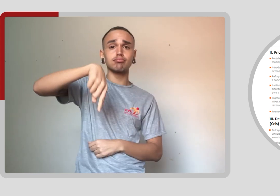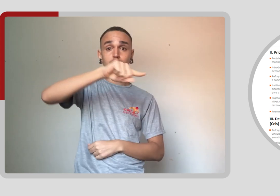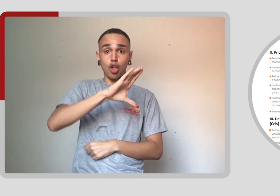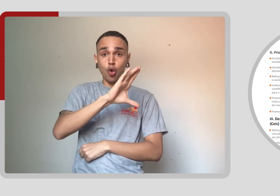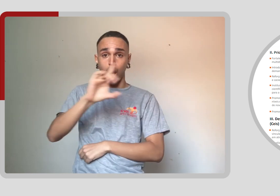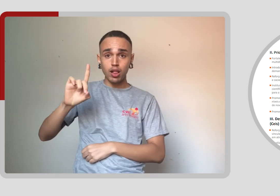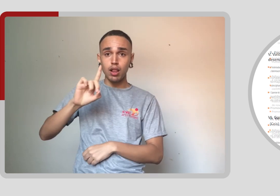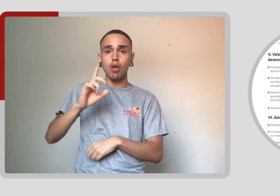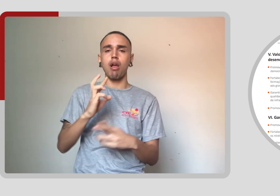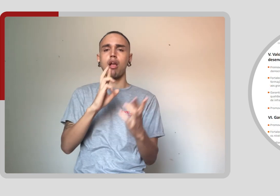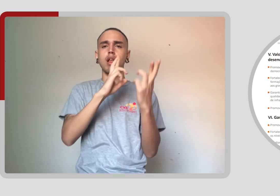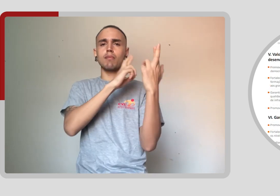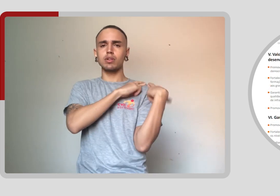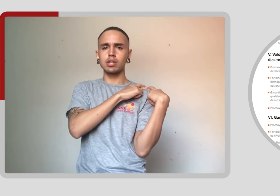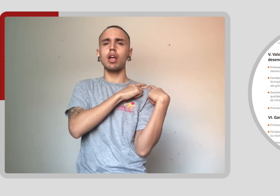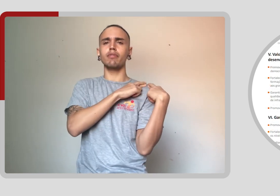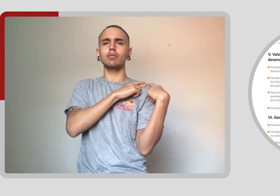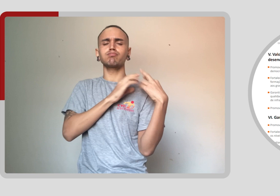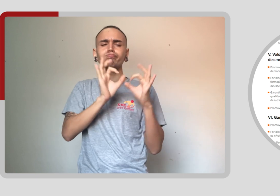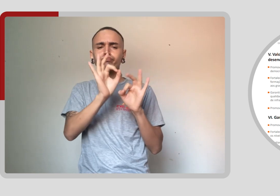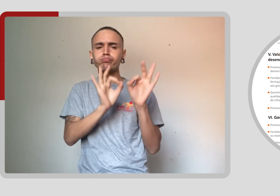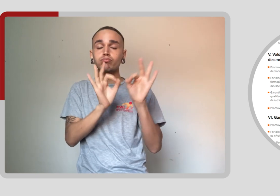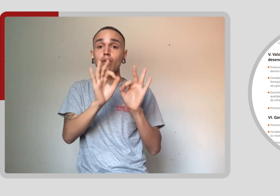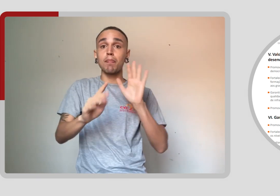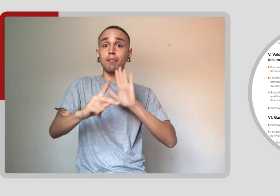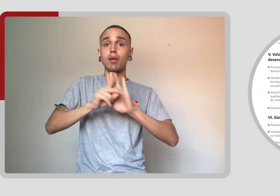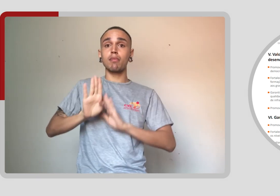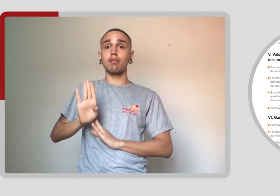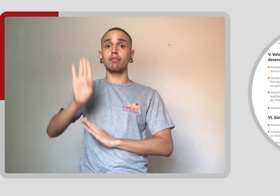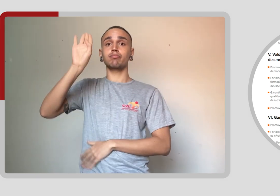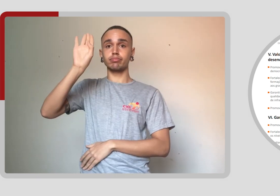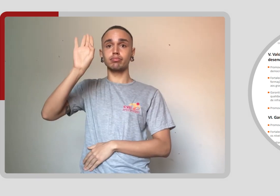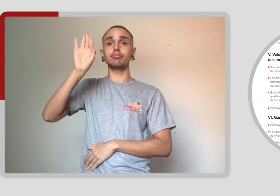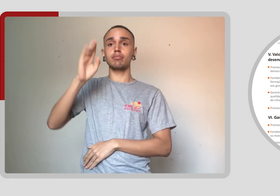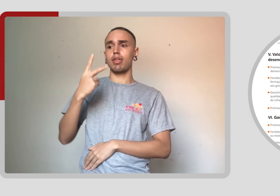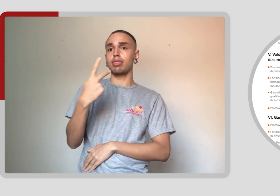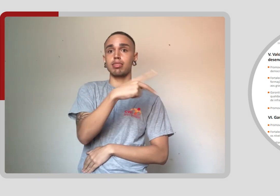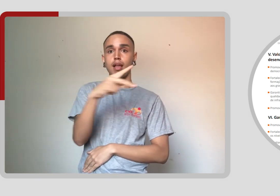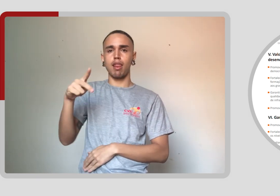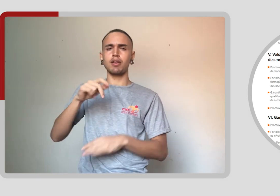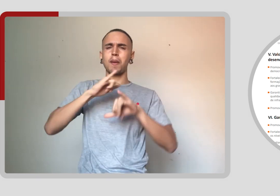carta será encaminhada aos coordenadores de campanhas de todos os candidatos.